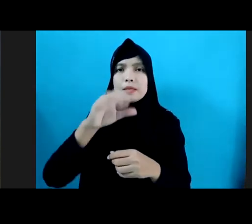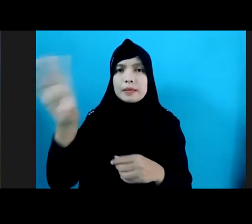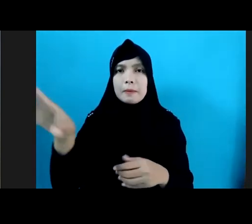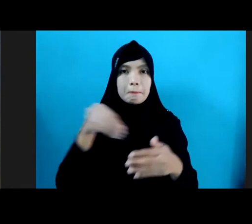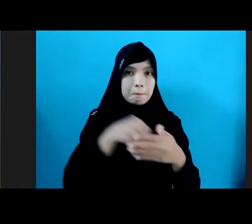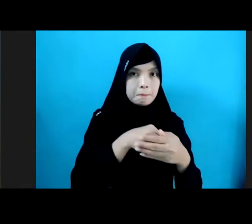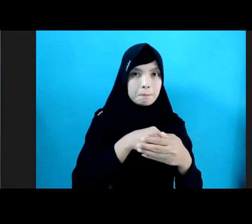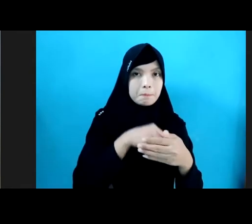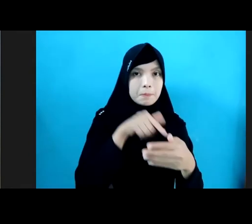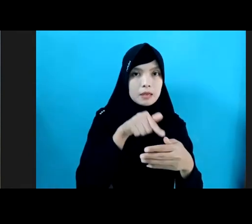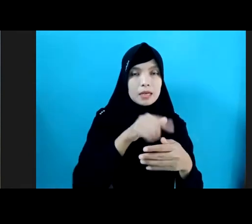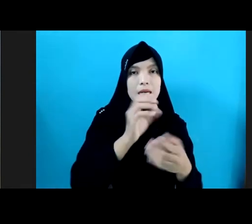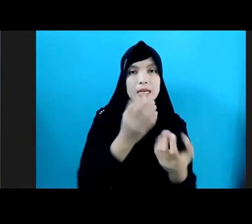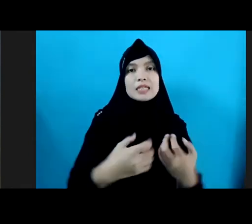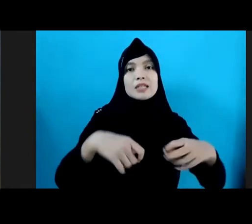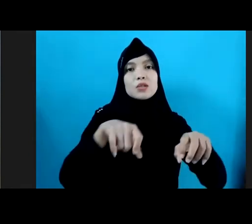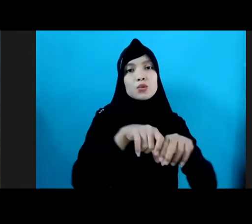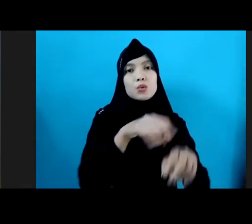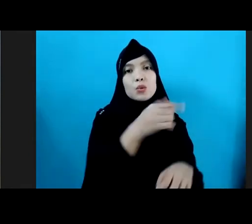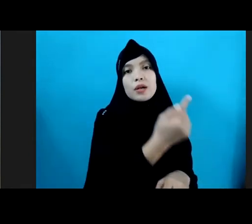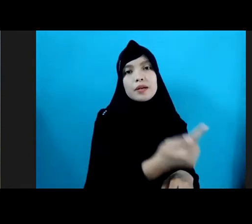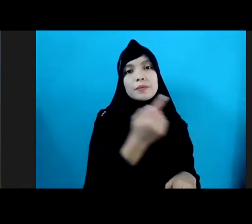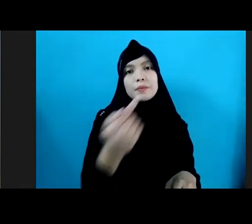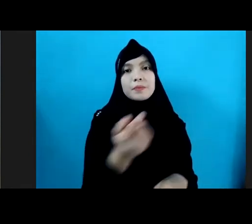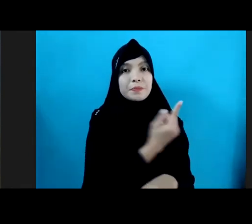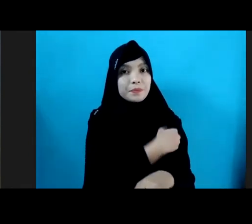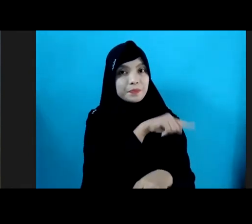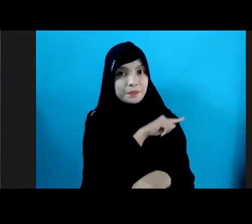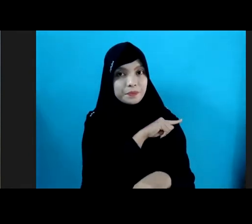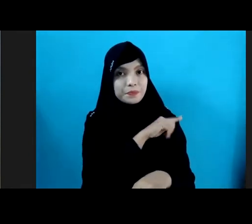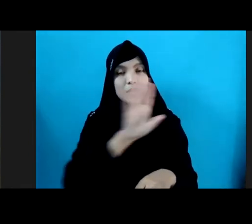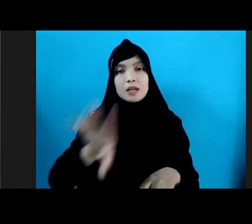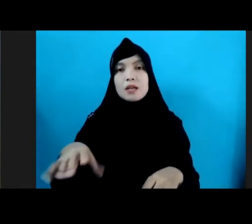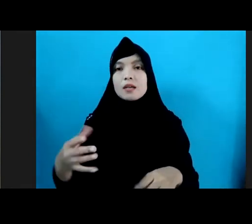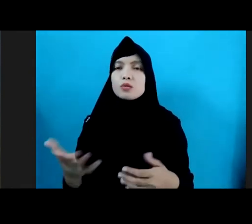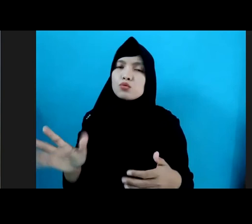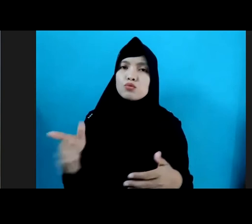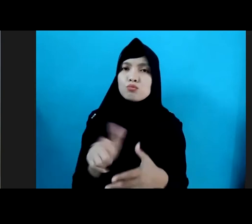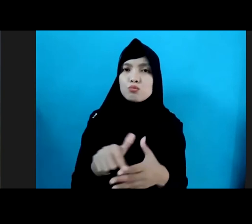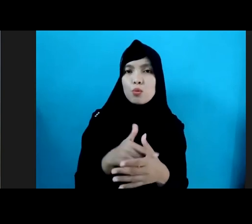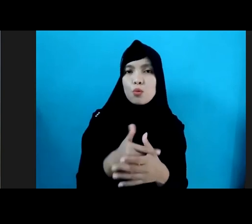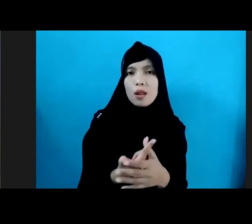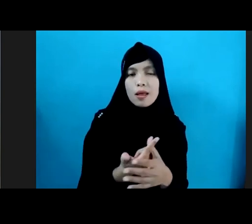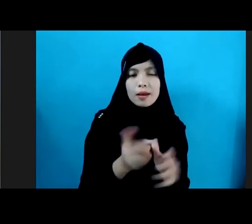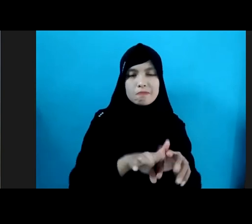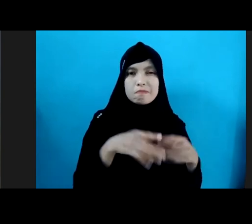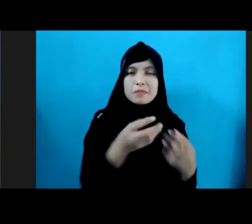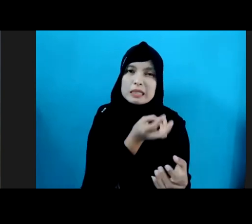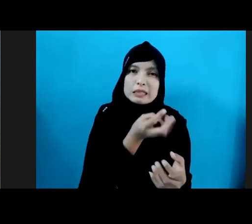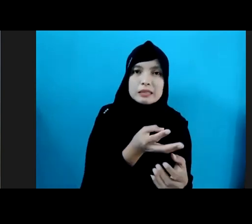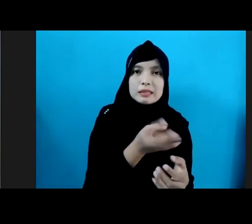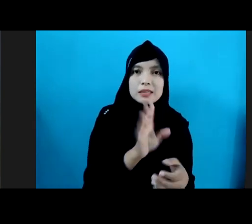Sesuai dengan keahlian masing-masing Bahkan dapat dimulai dari lingkup terkecil sekalipun Yaitu